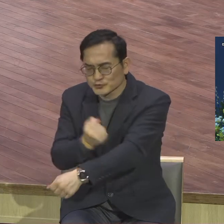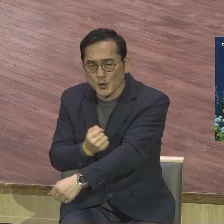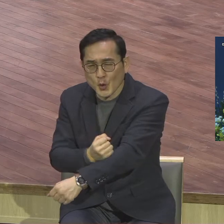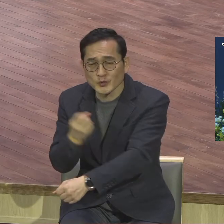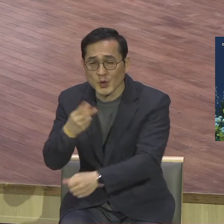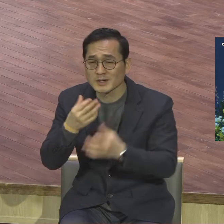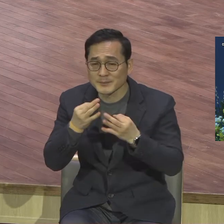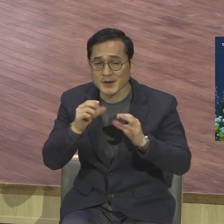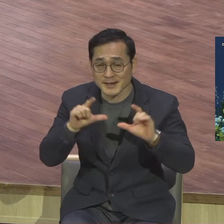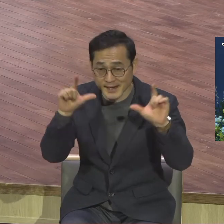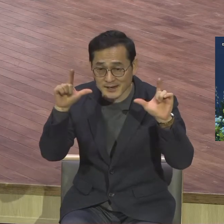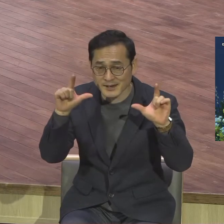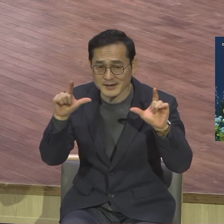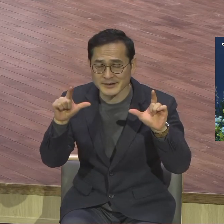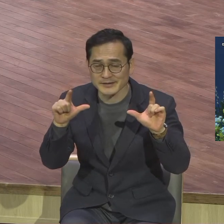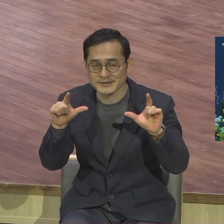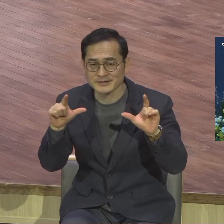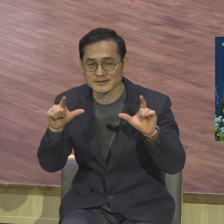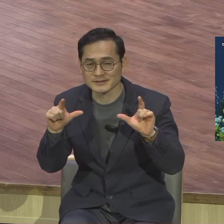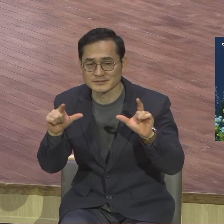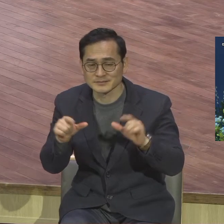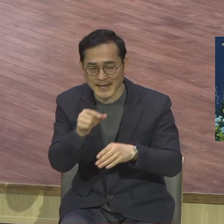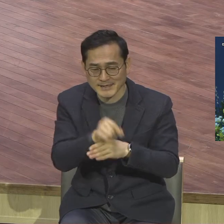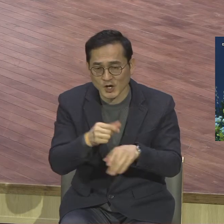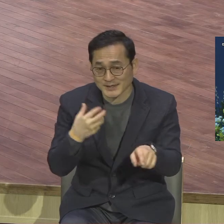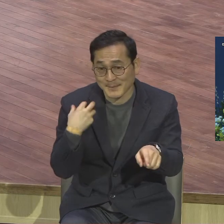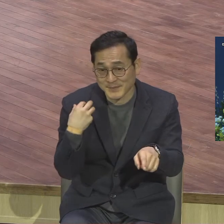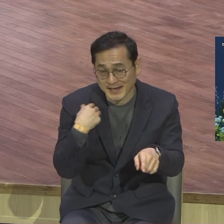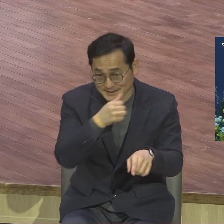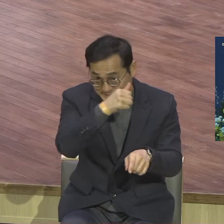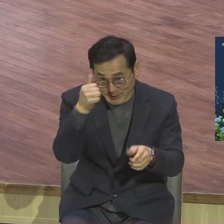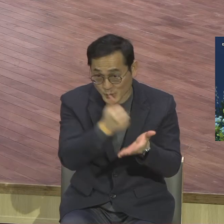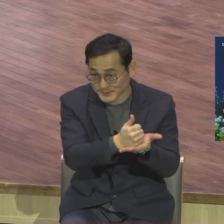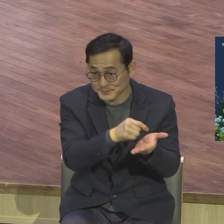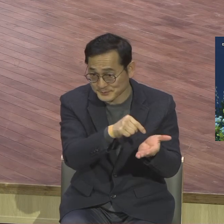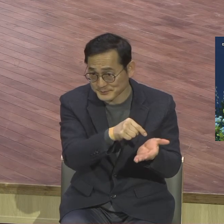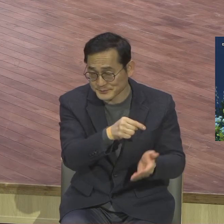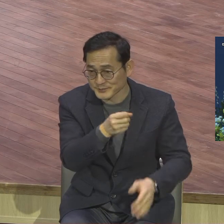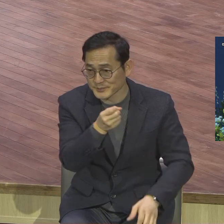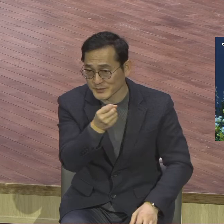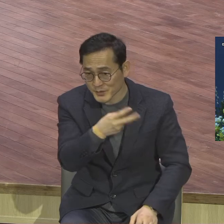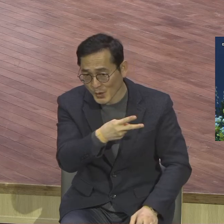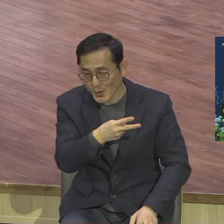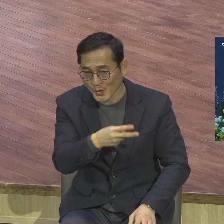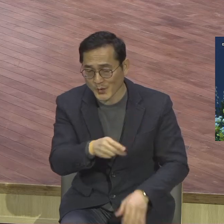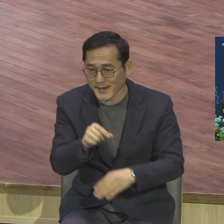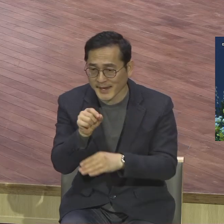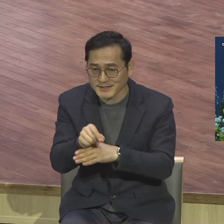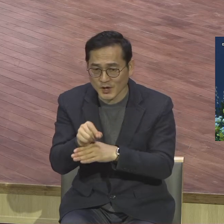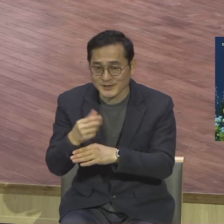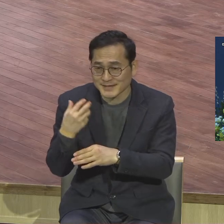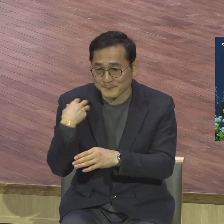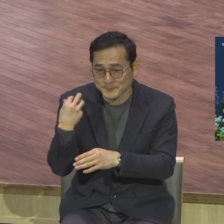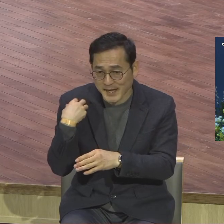되면 이제 행정 담당 장로님 또 이제 행정 담당 목회